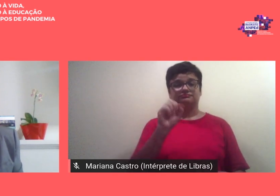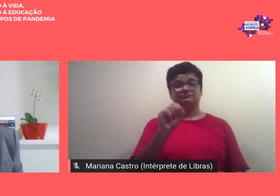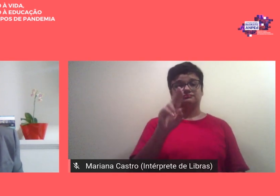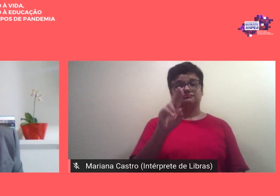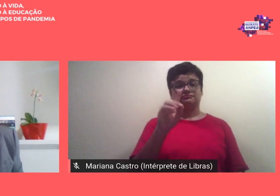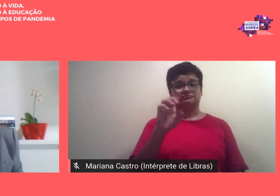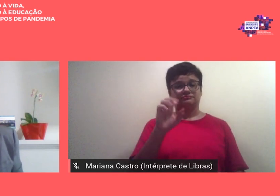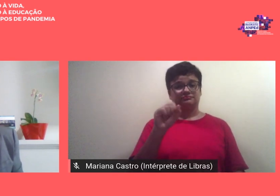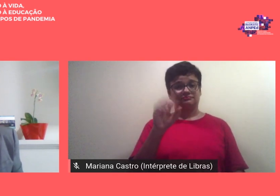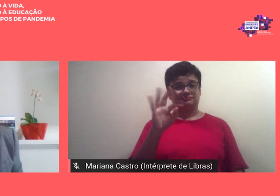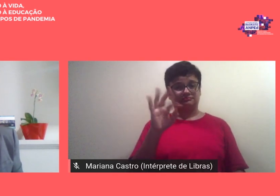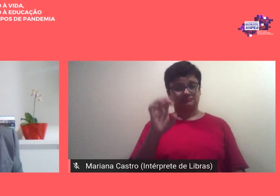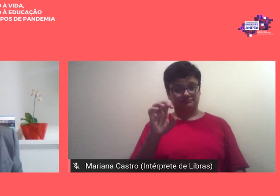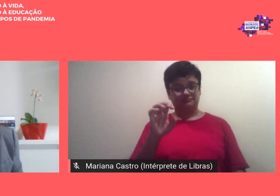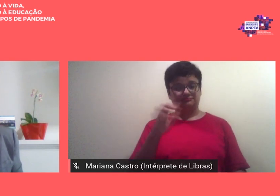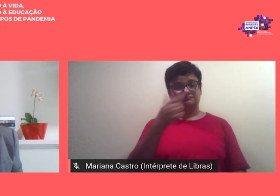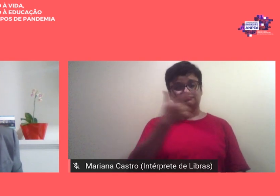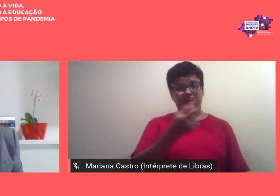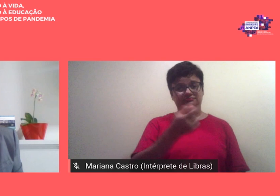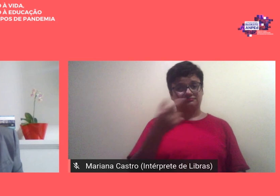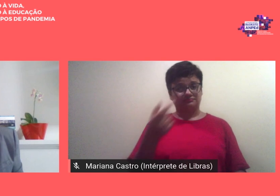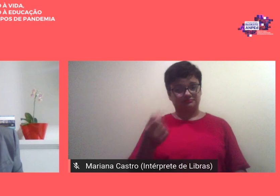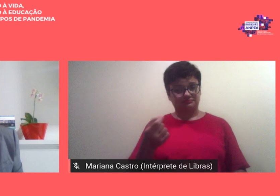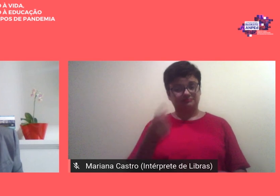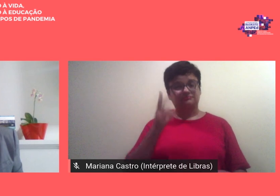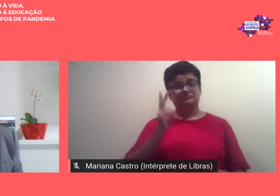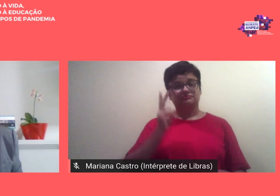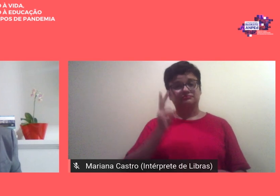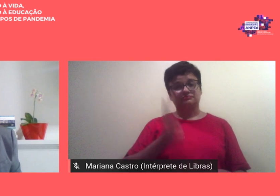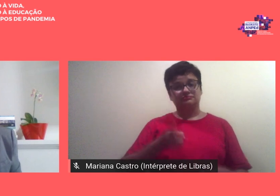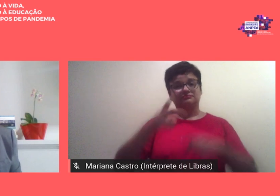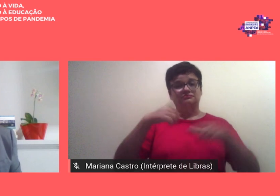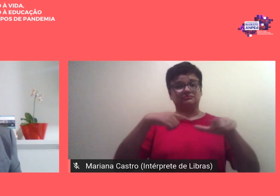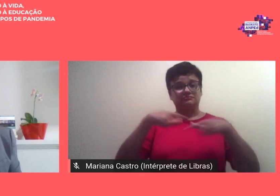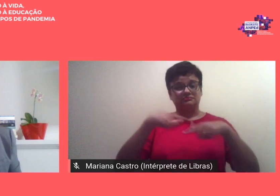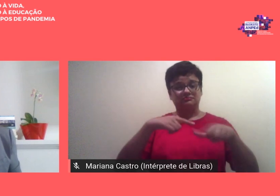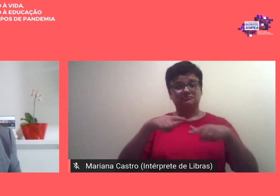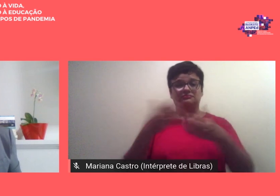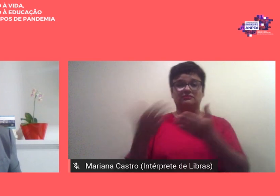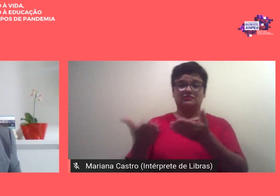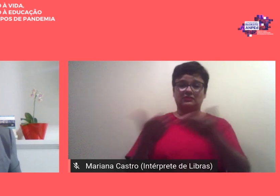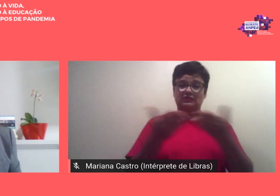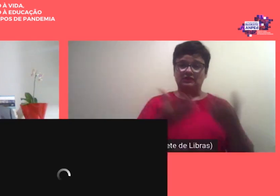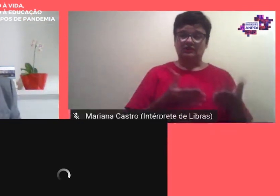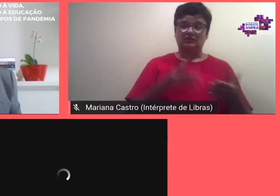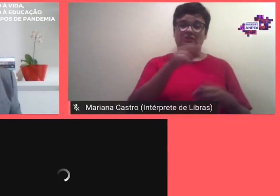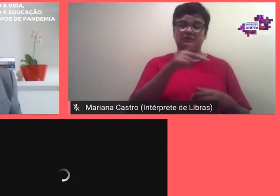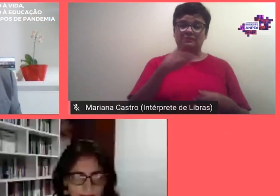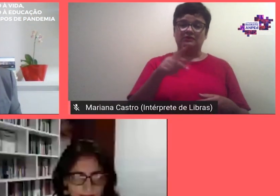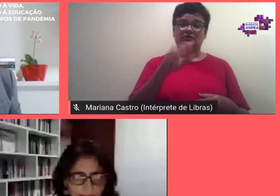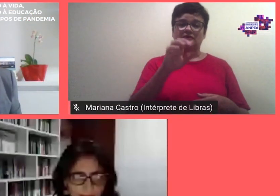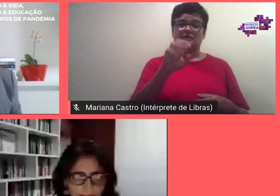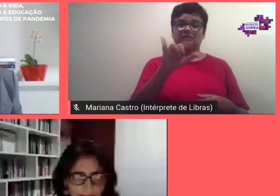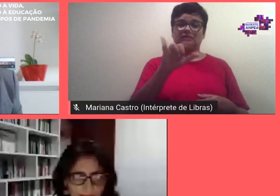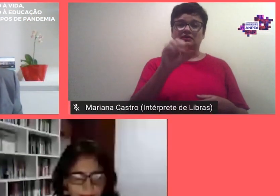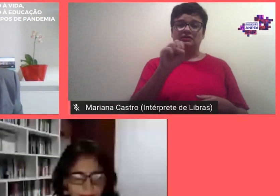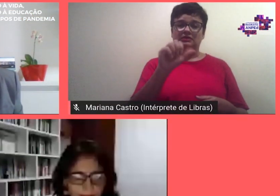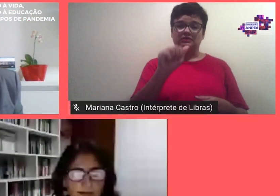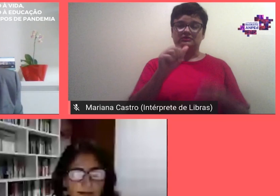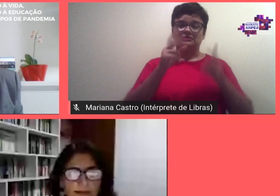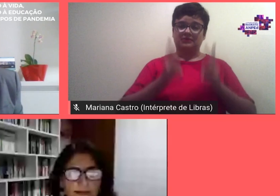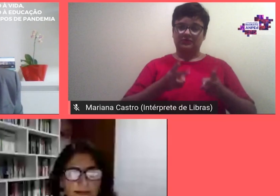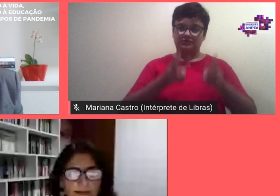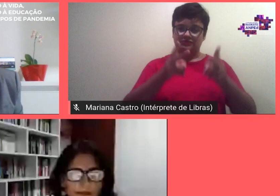e seguindo os trabalhos aqui eu convido a professora Elisa Bartolosi Ferreira para continuar